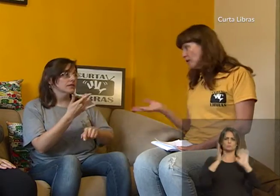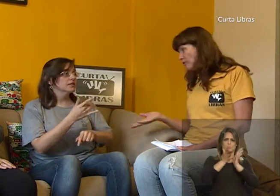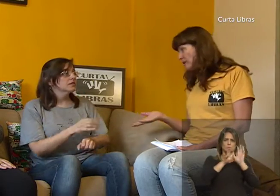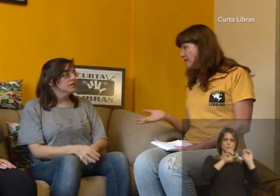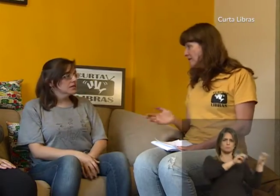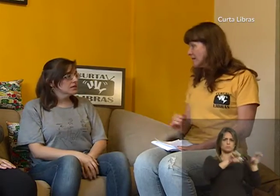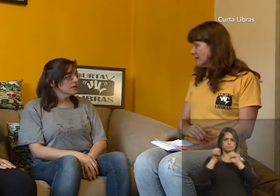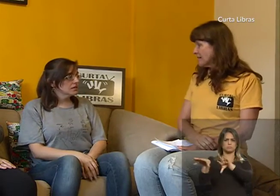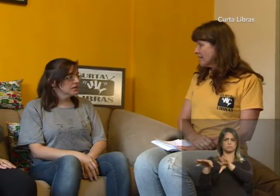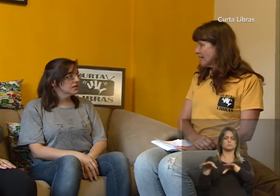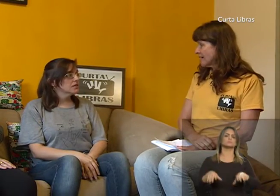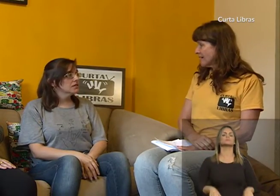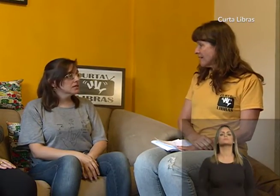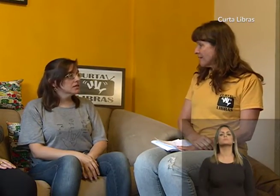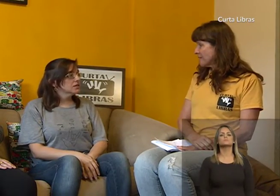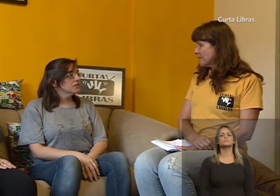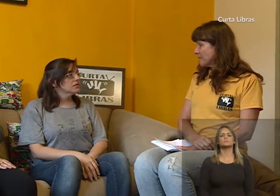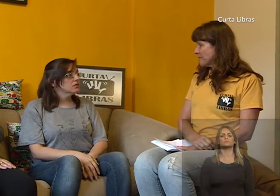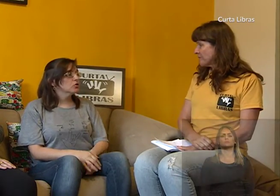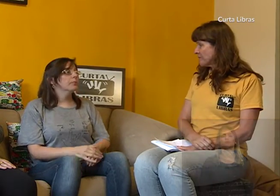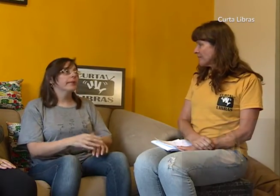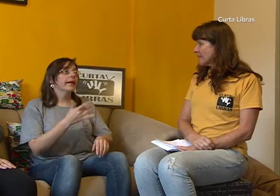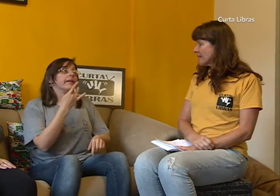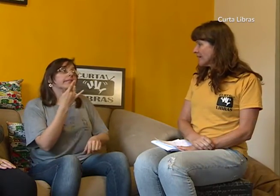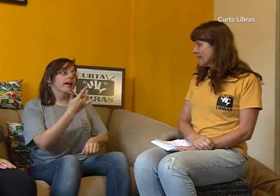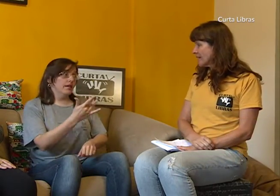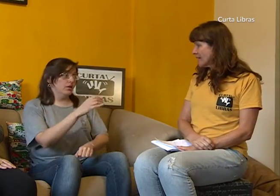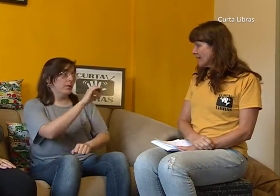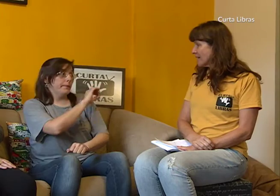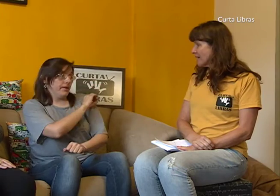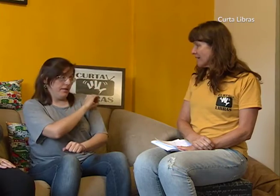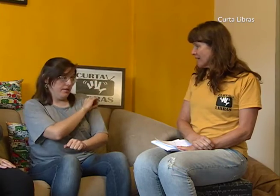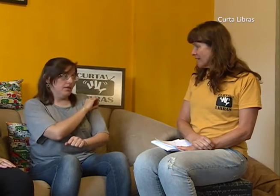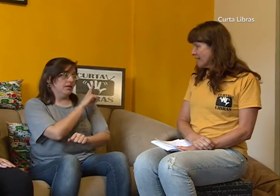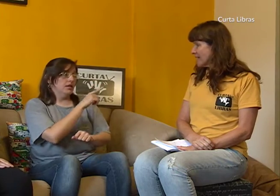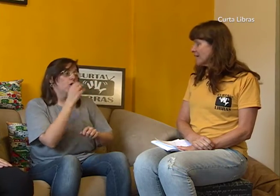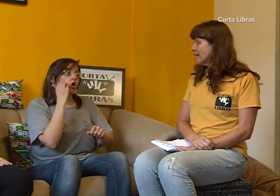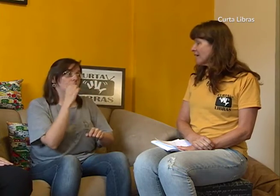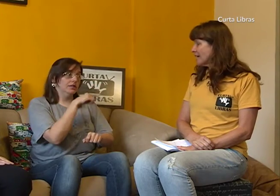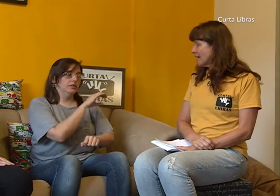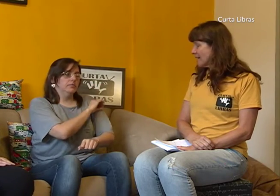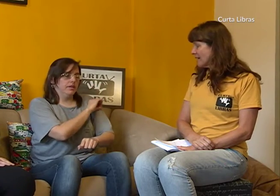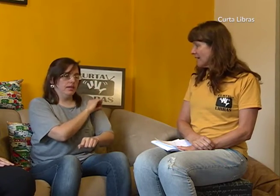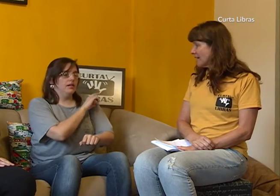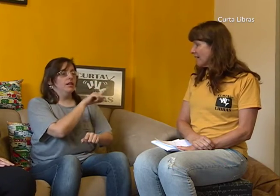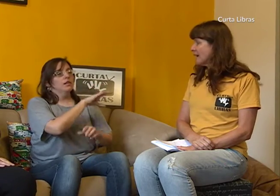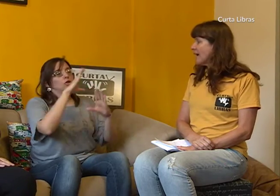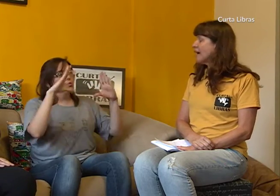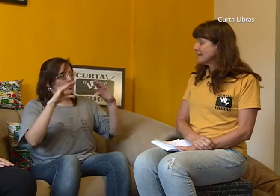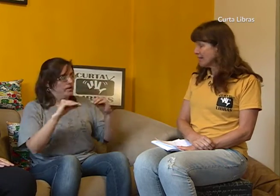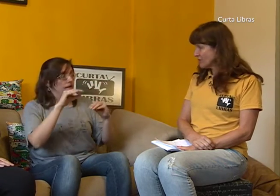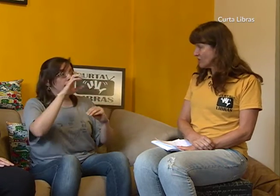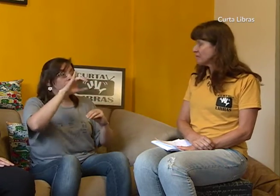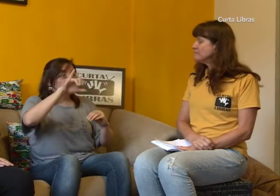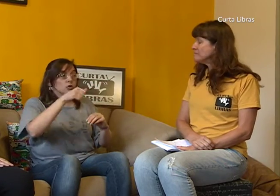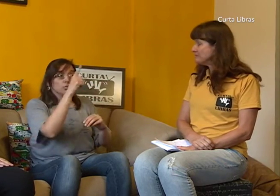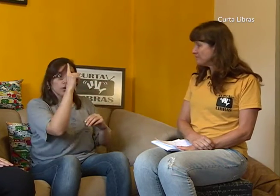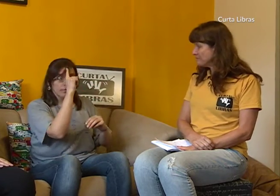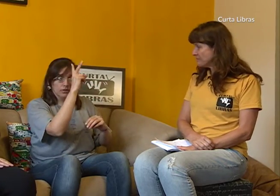ouvintes? À tarde, eu trabalho com educação infantil, com as crianças pequenas. No período da noite, eu trabalho com o EJA,